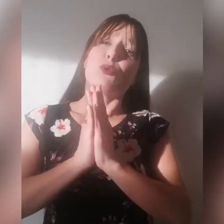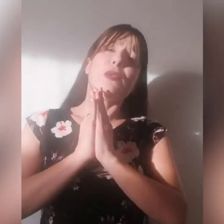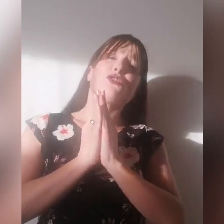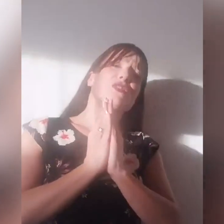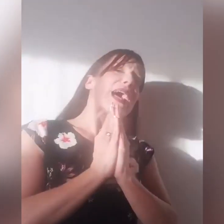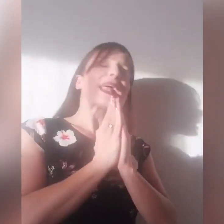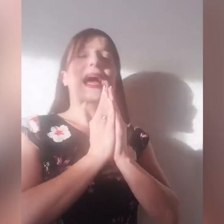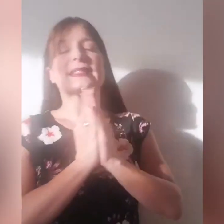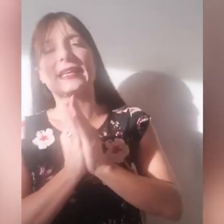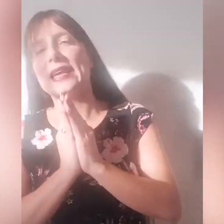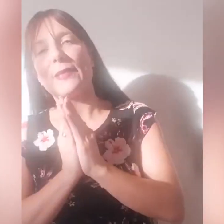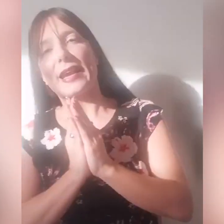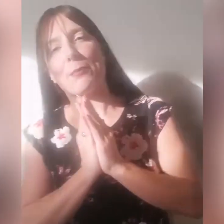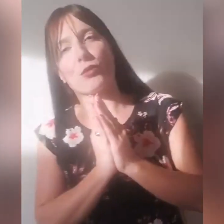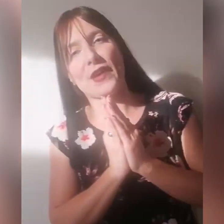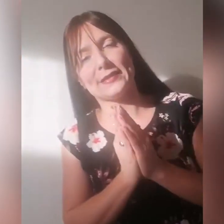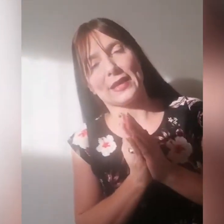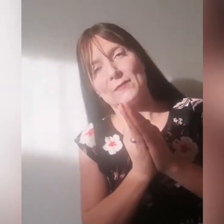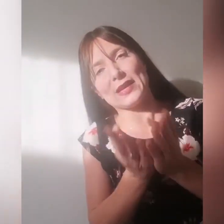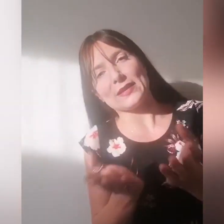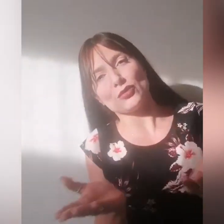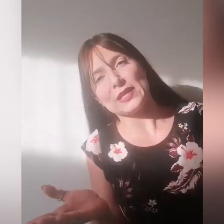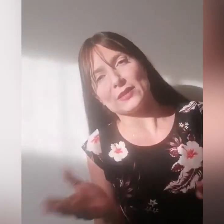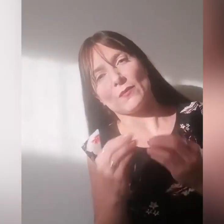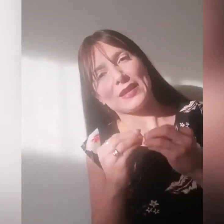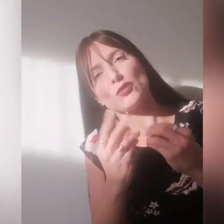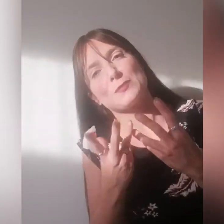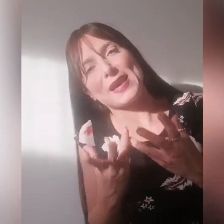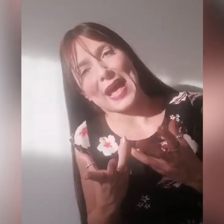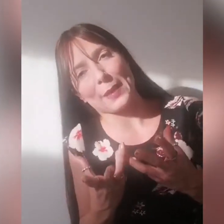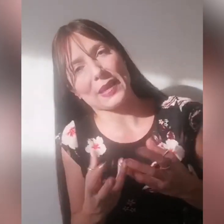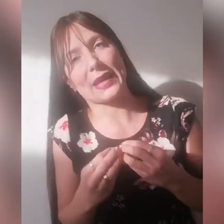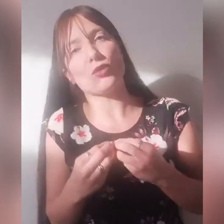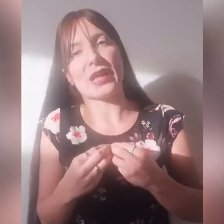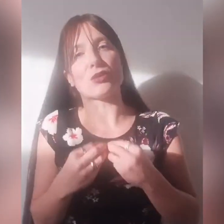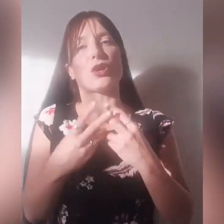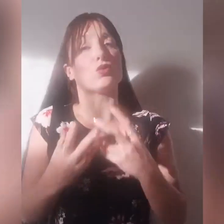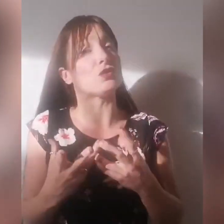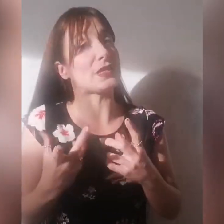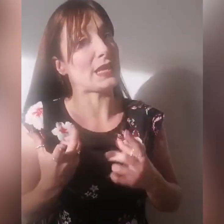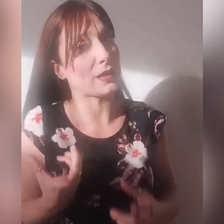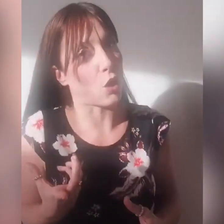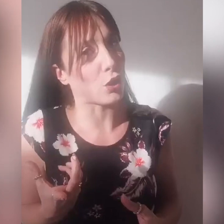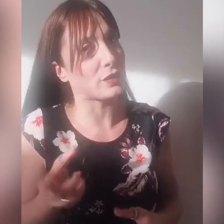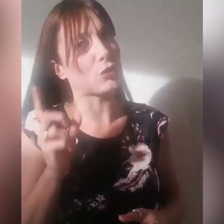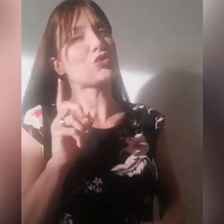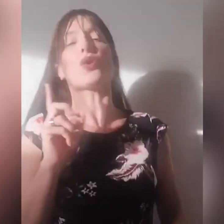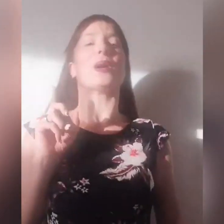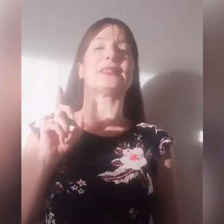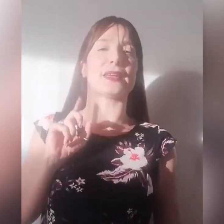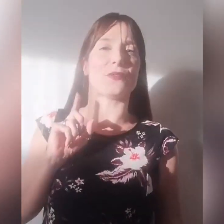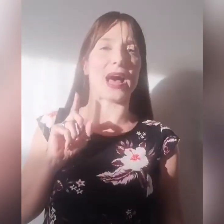pubblicità ragazzi che rimarrà profetica, ve la devo spiegare perché non credo che tutti se la ricordino, non so quanti anni fa